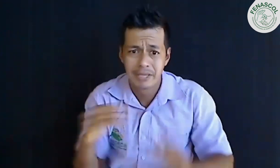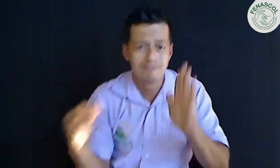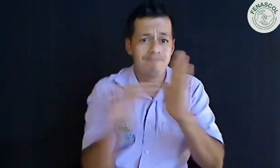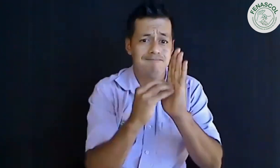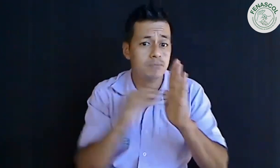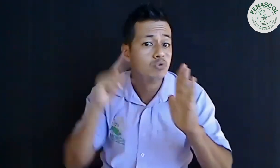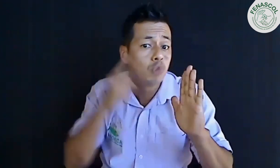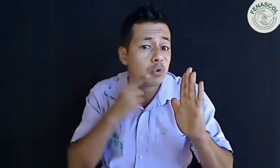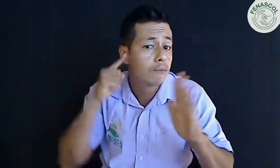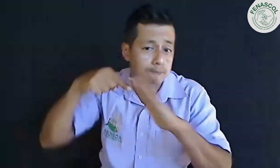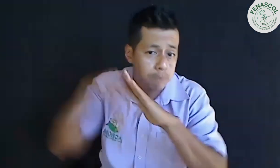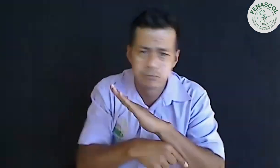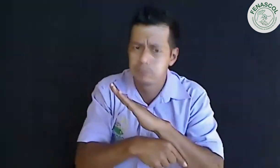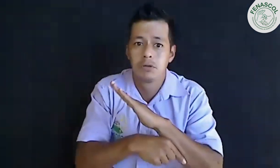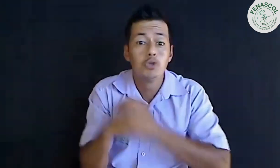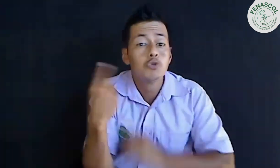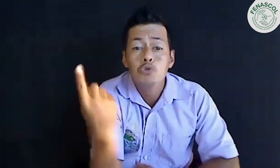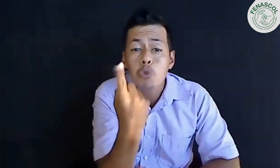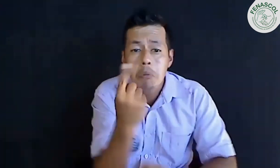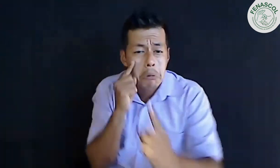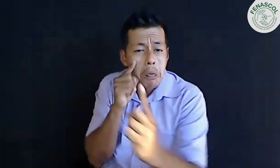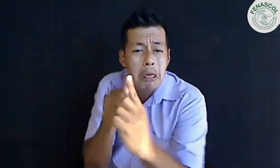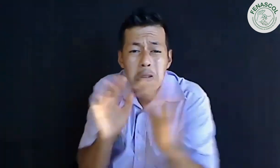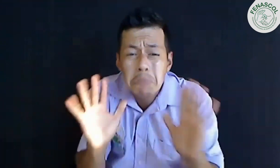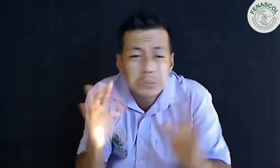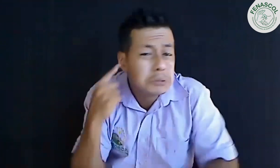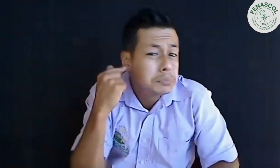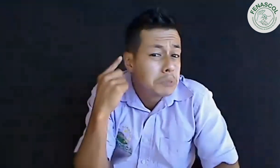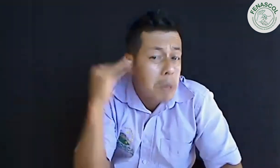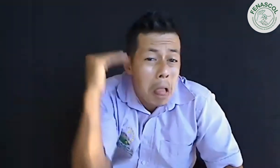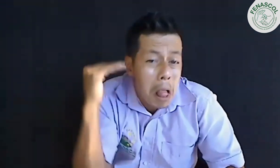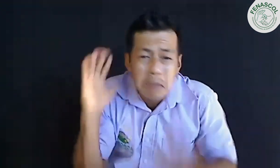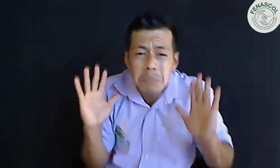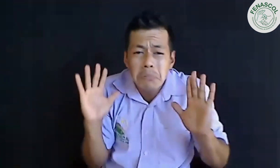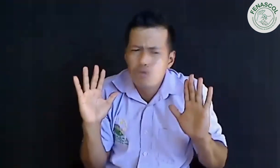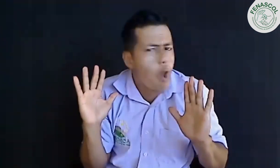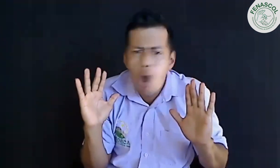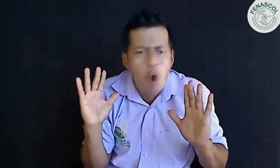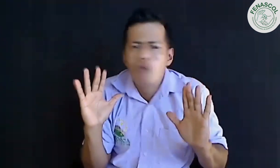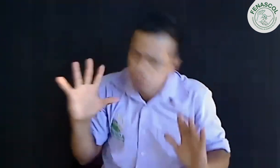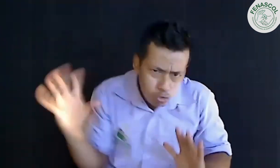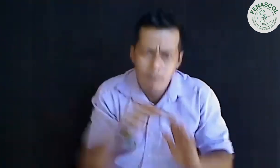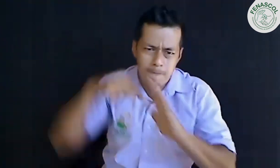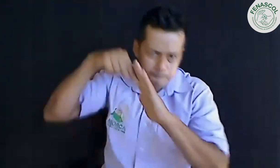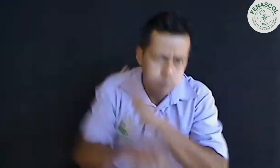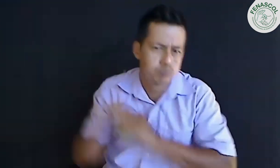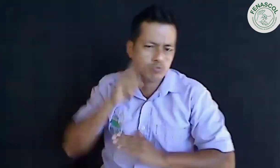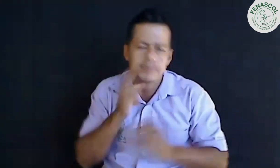sordas. Como dice Henry, es importante que no miren solo a las personas sordas por su limitación auditiva, sino que estén